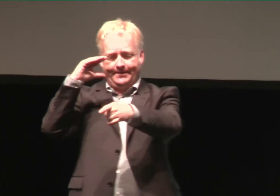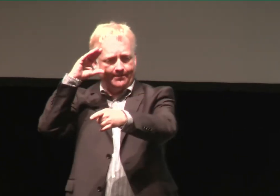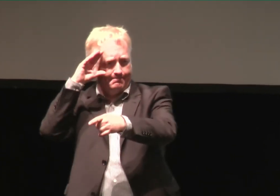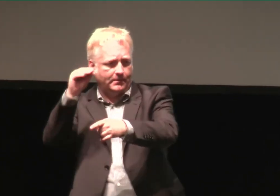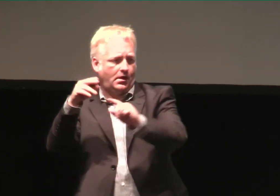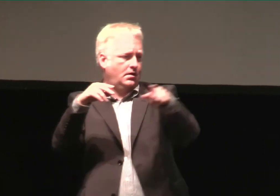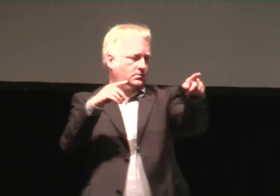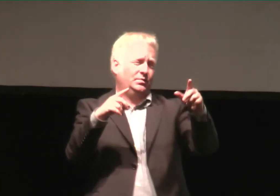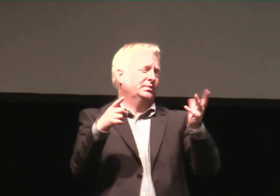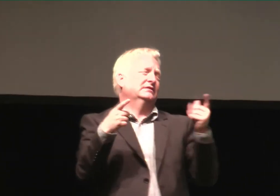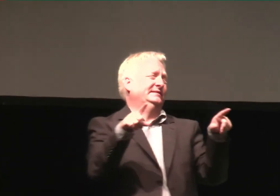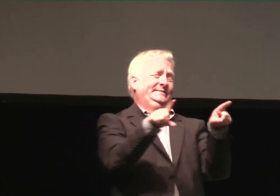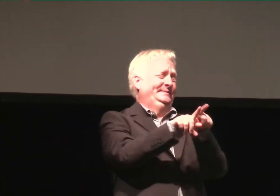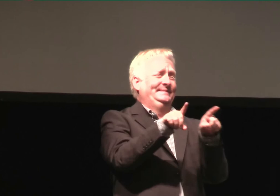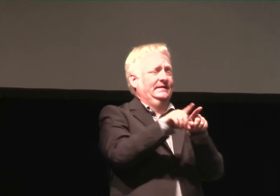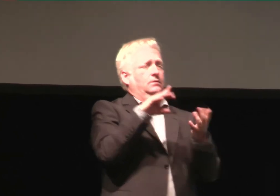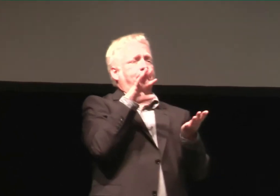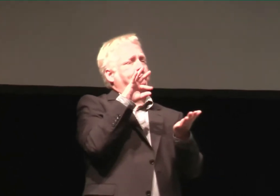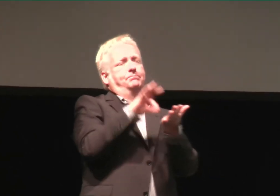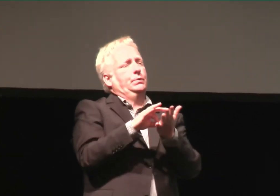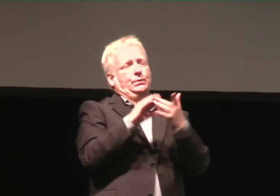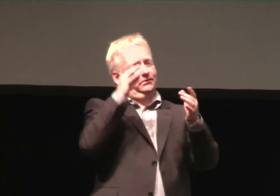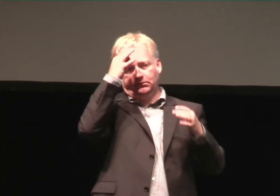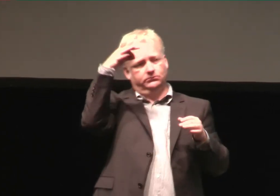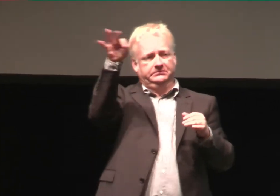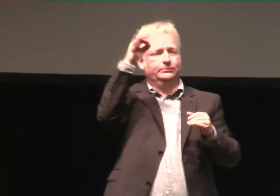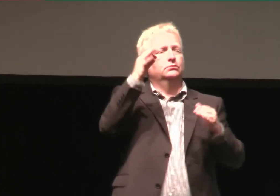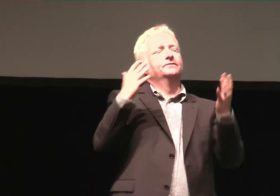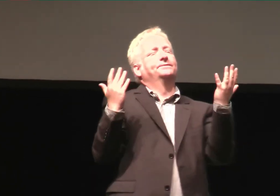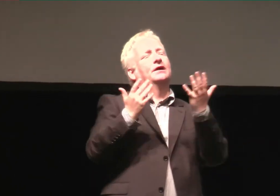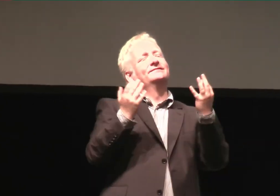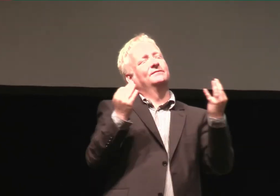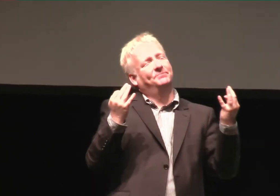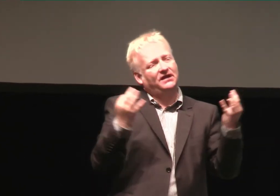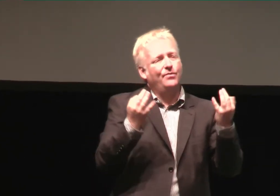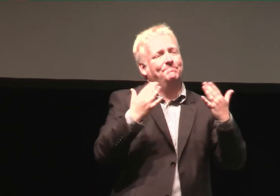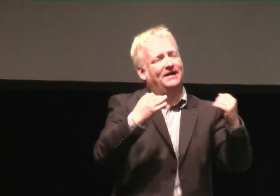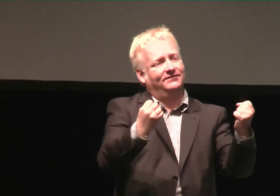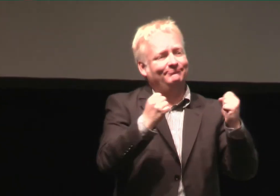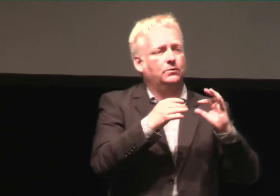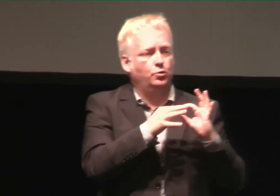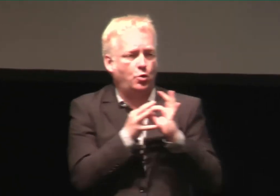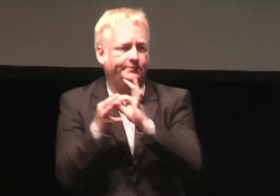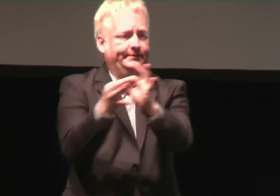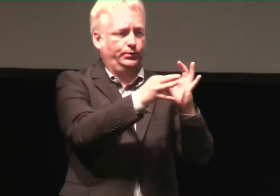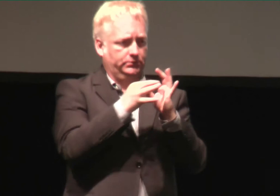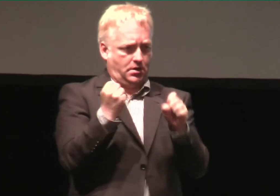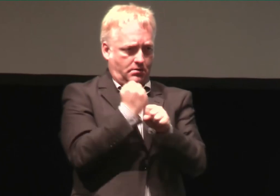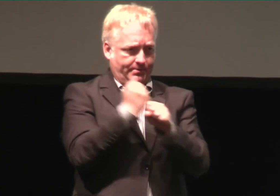Vielen Dank für diese Anmerkung. Also das ist genau das, was ich auch denke. Ich glaube, wir brauchen hier wirklich